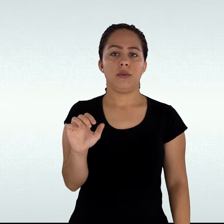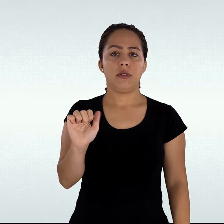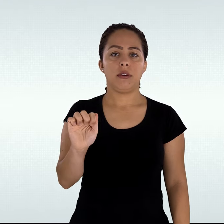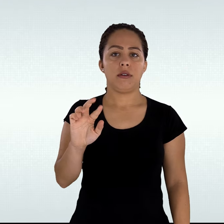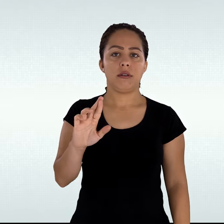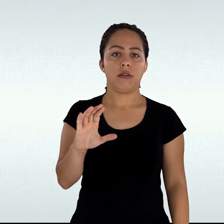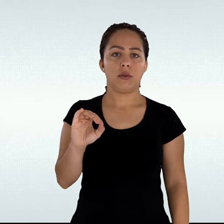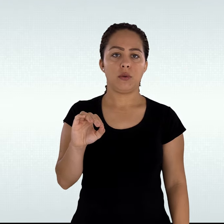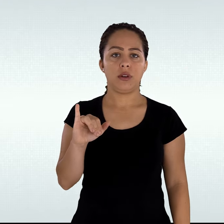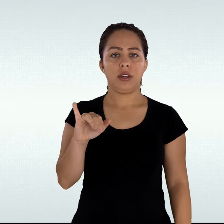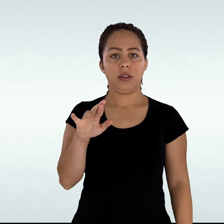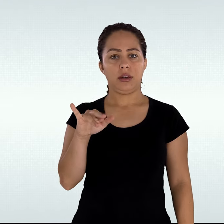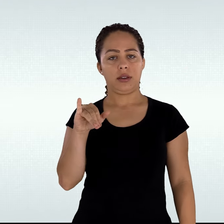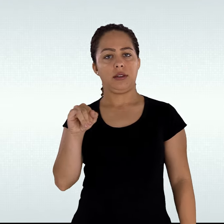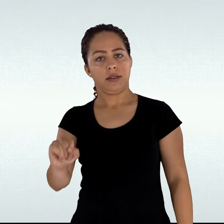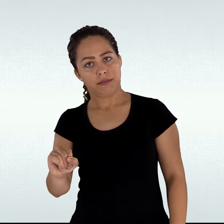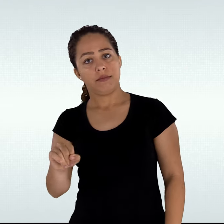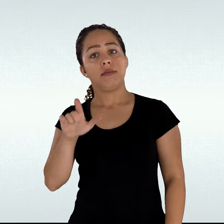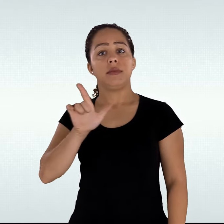foram retirados no site da Antra.